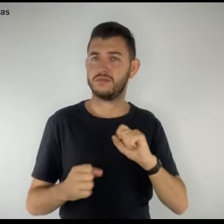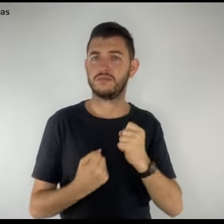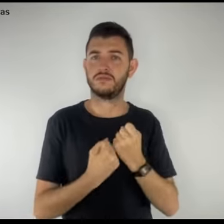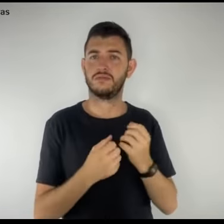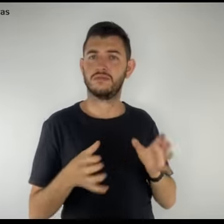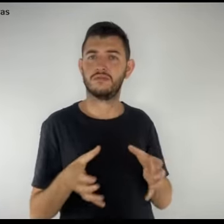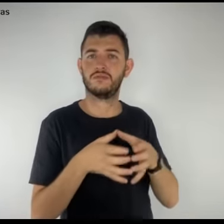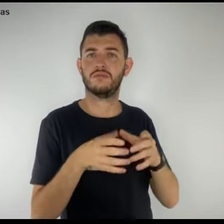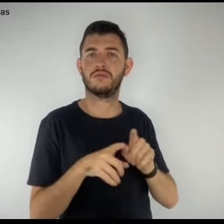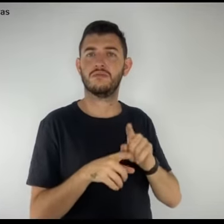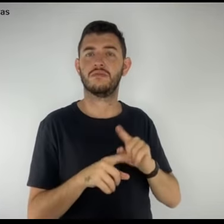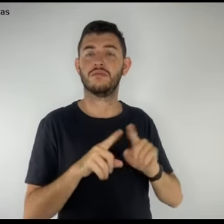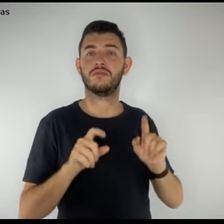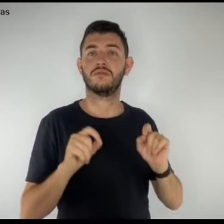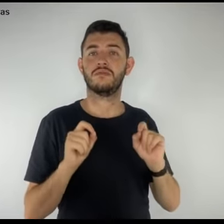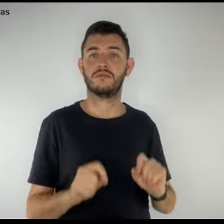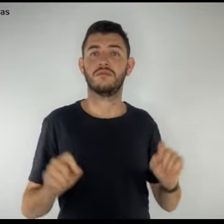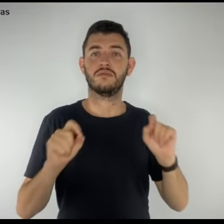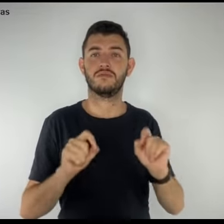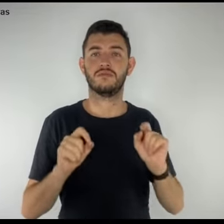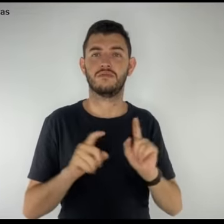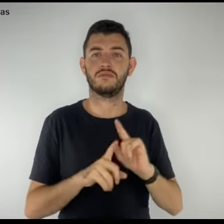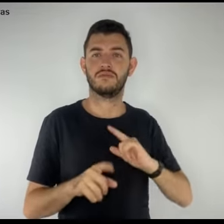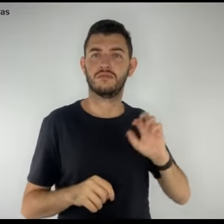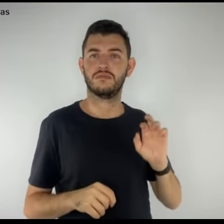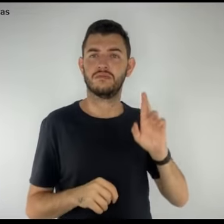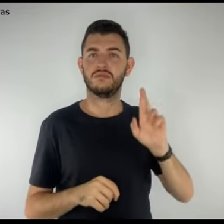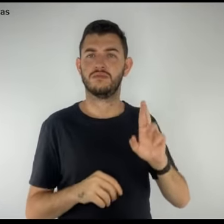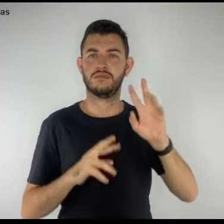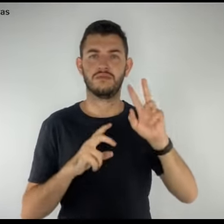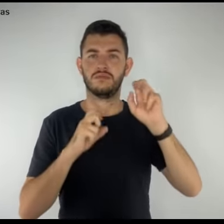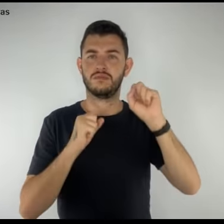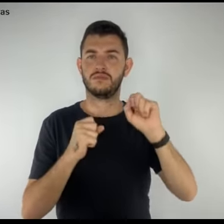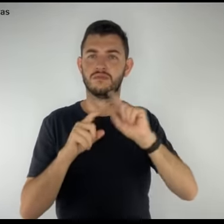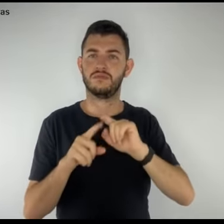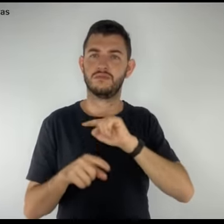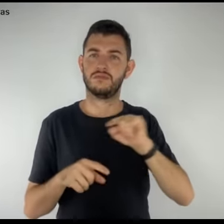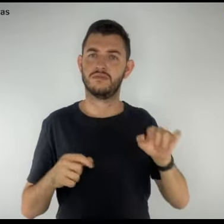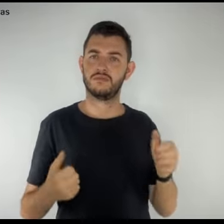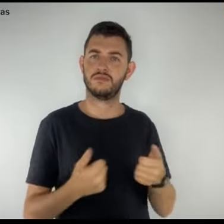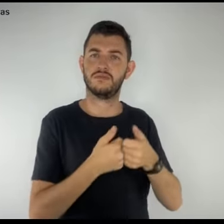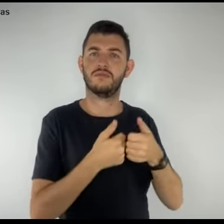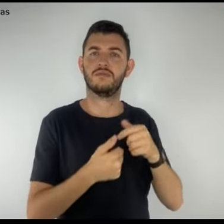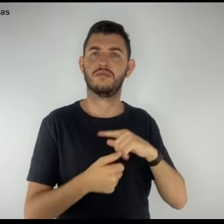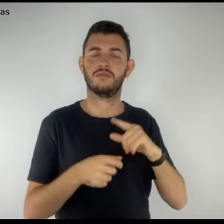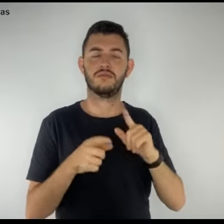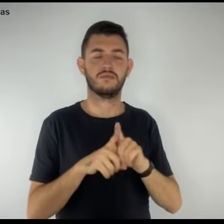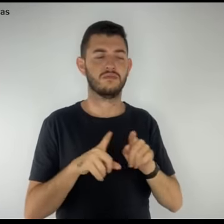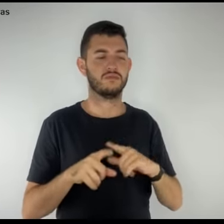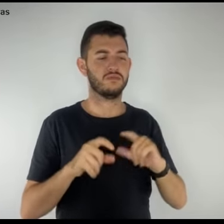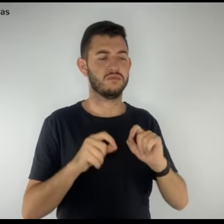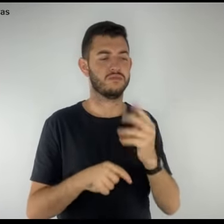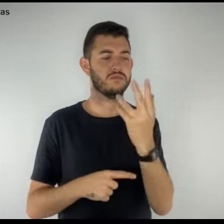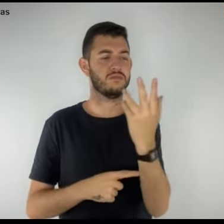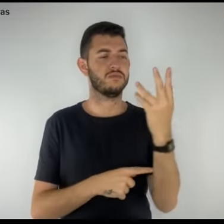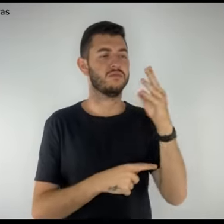dentro de um vaso, uma forte representante, uma árvore baobá, como símbolo de